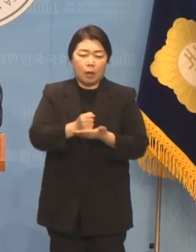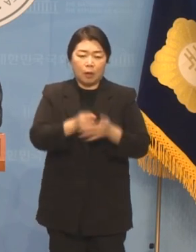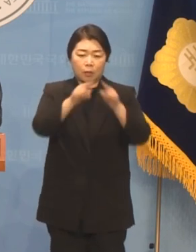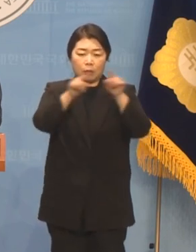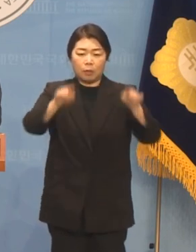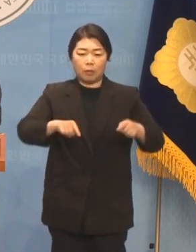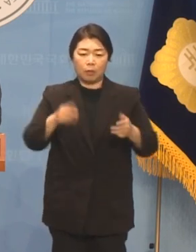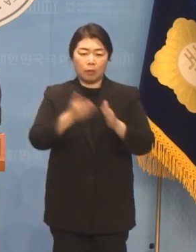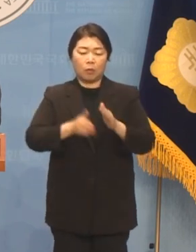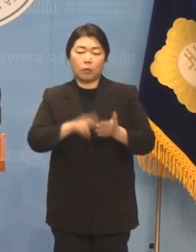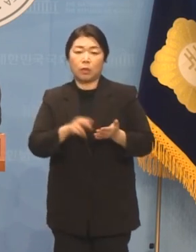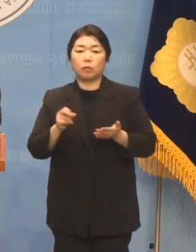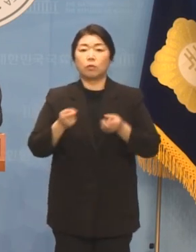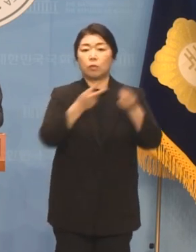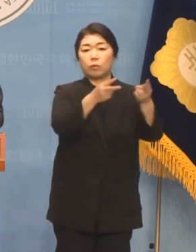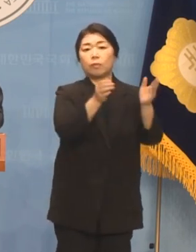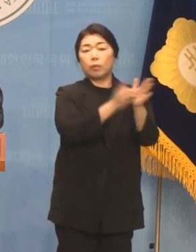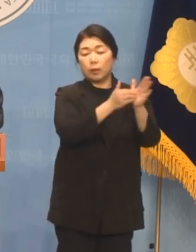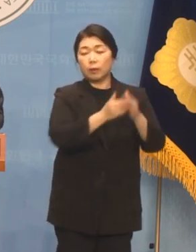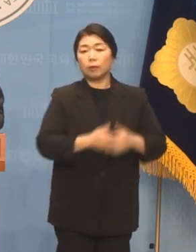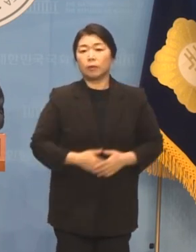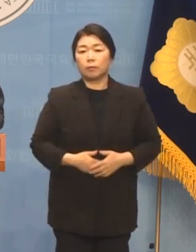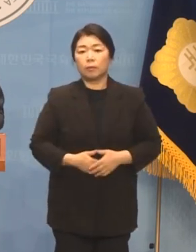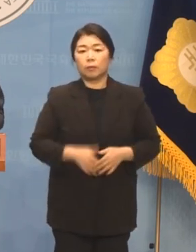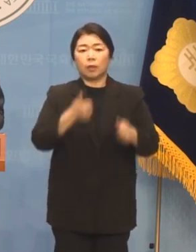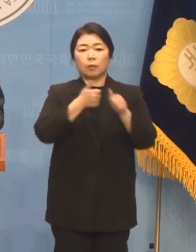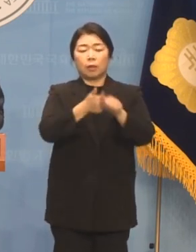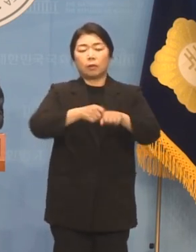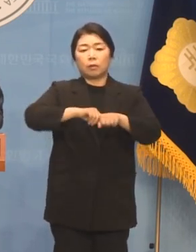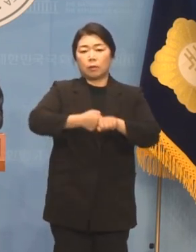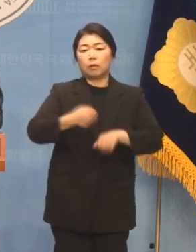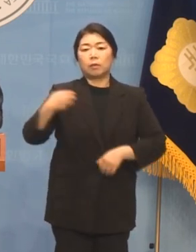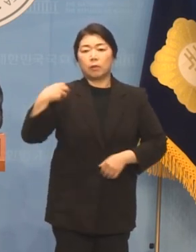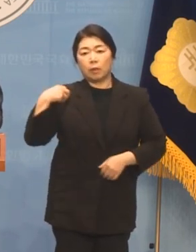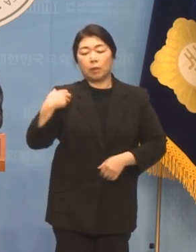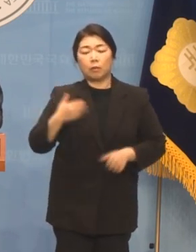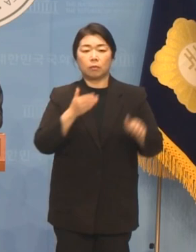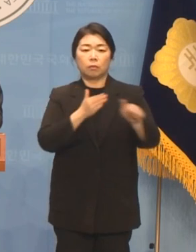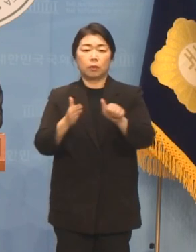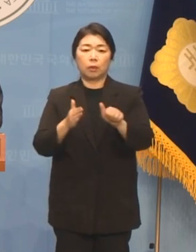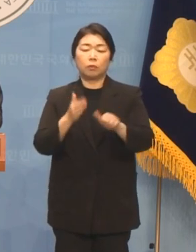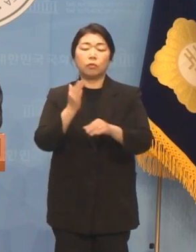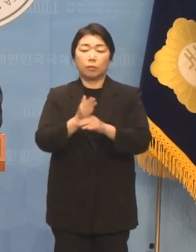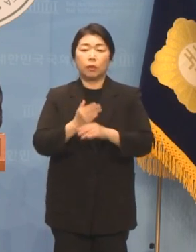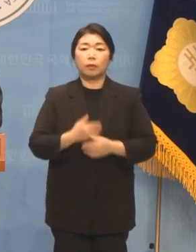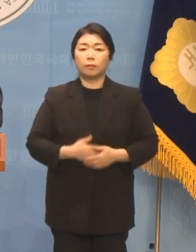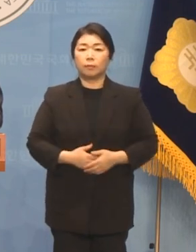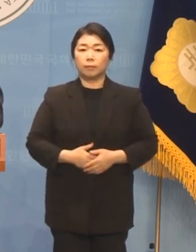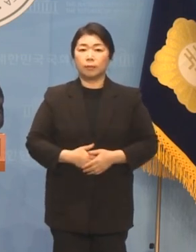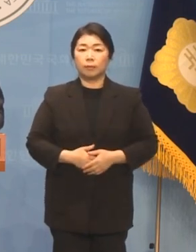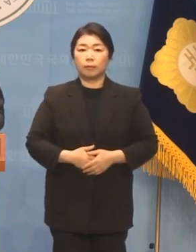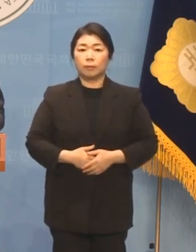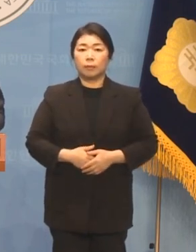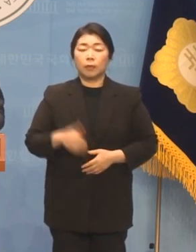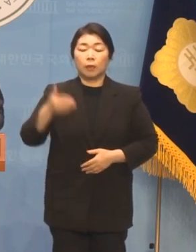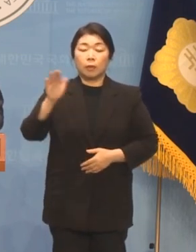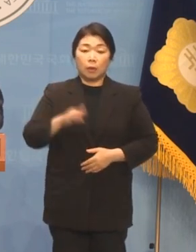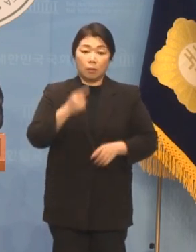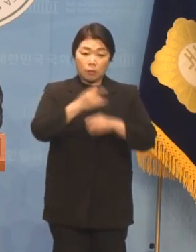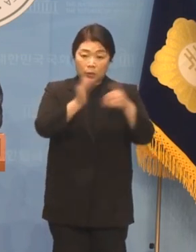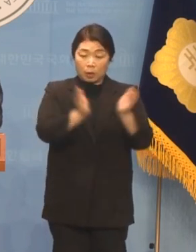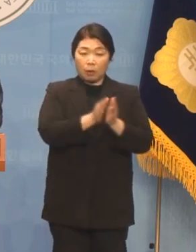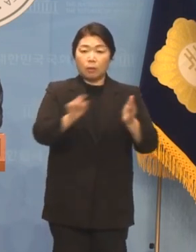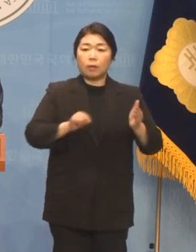공식 접수시키고 응분의 책임을 물을 것을 요구하고 있습니다 하지만 당에서는